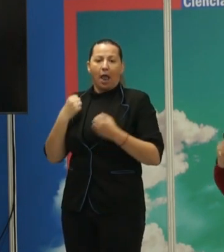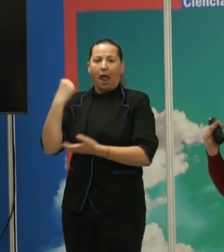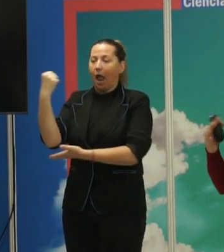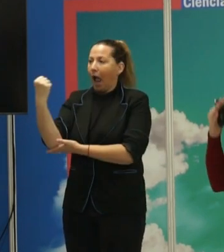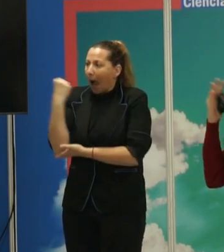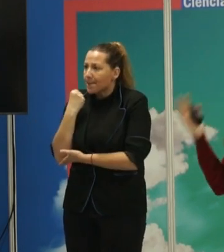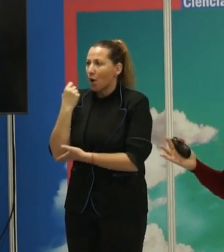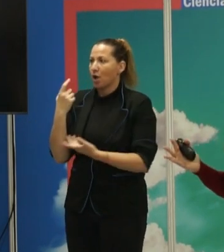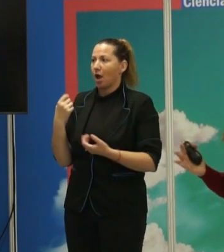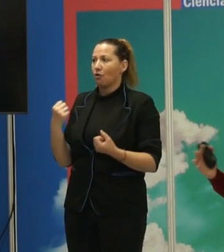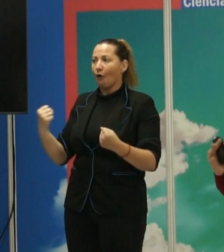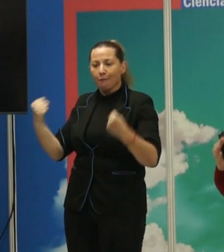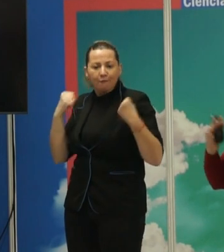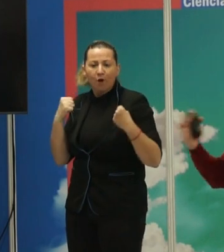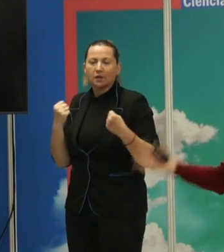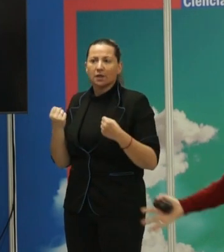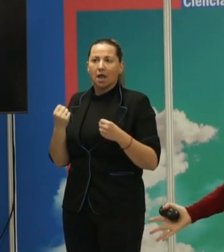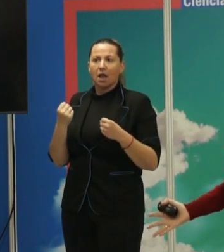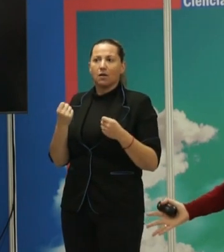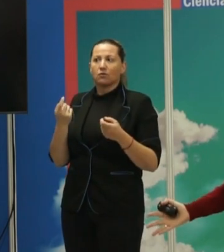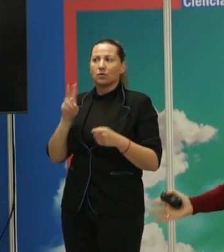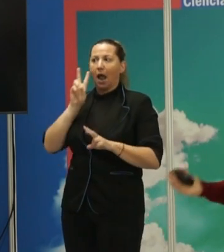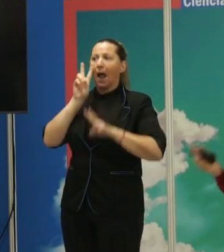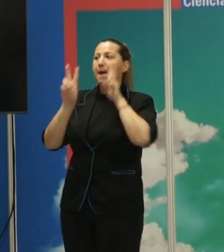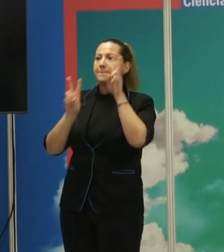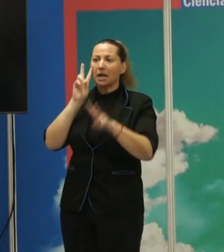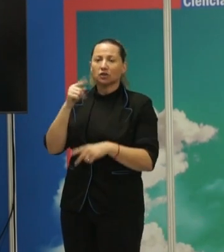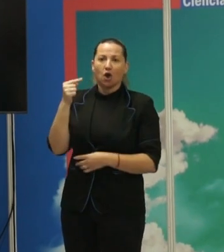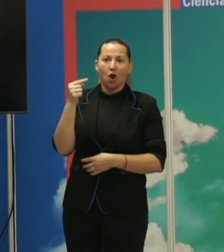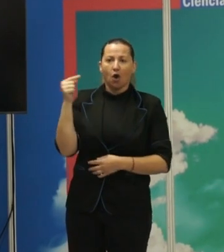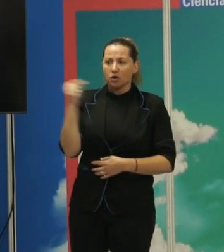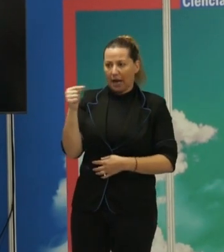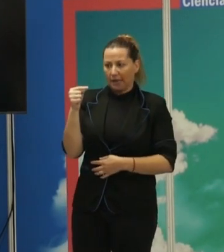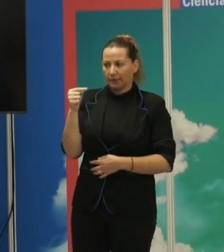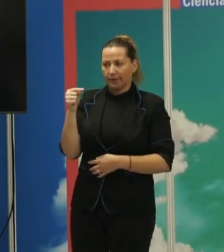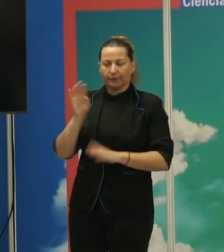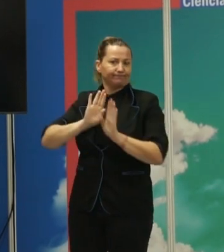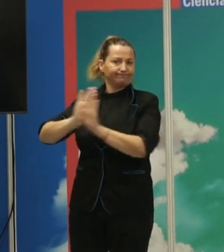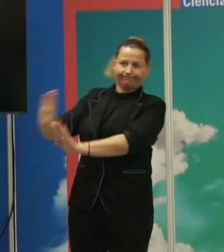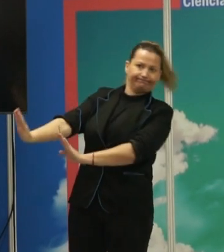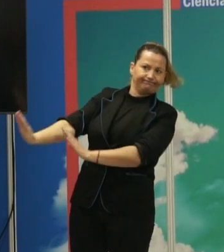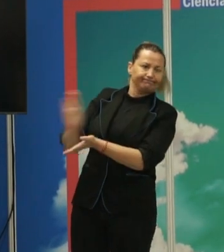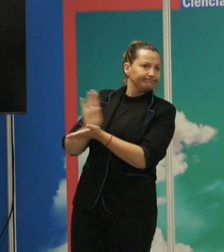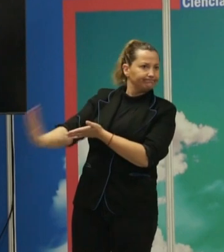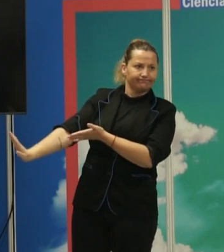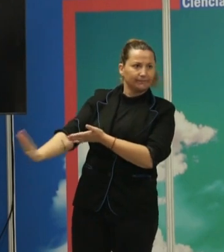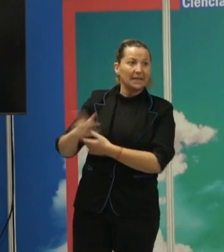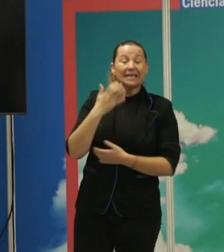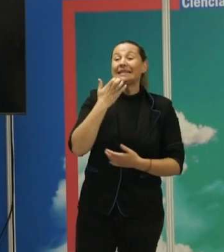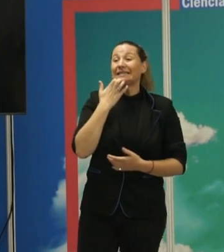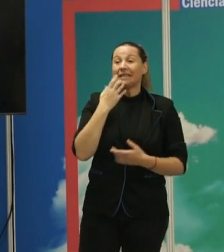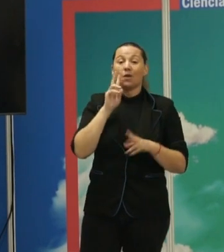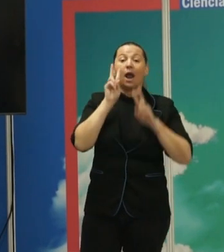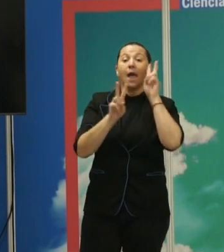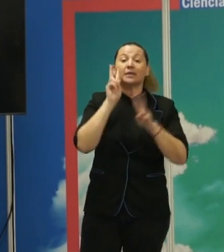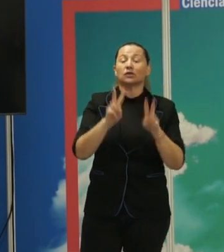una versión, en una visión negativa no compartir con nadie más y en una visión positiva pues abrirlas para que esa interacción que